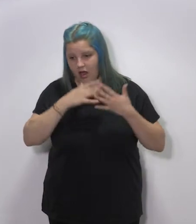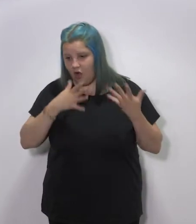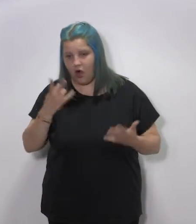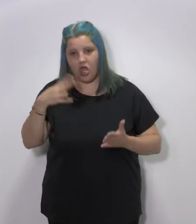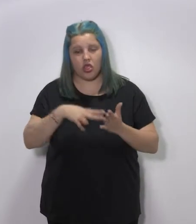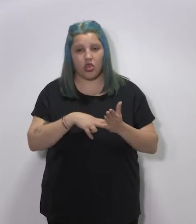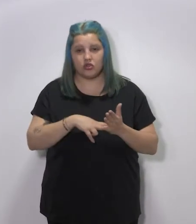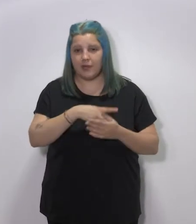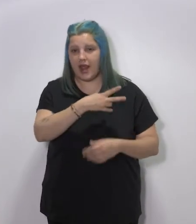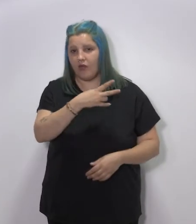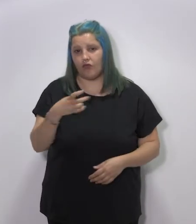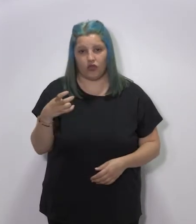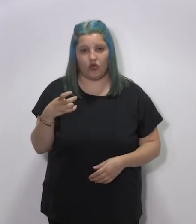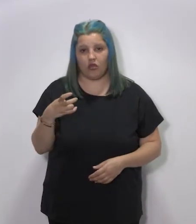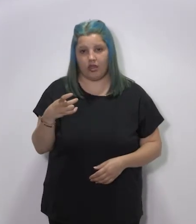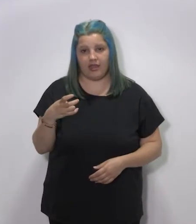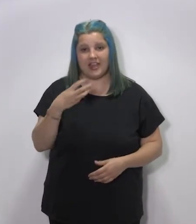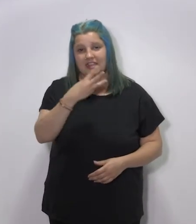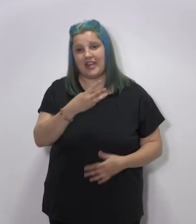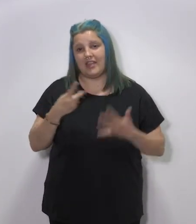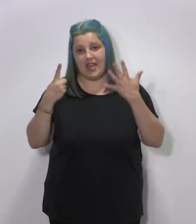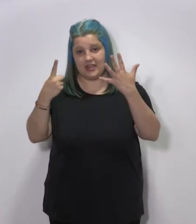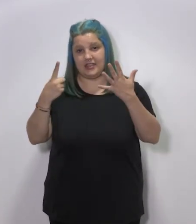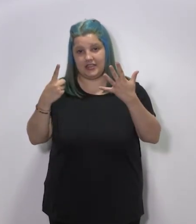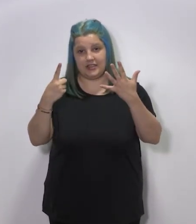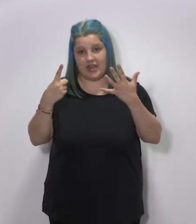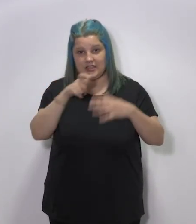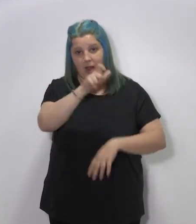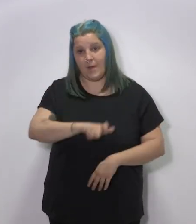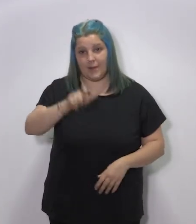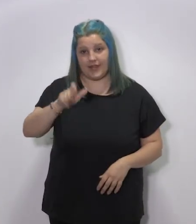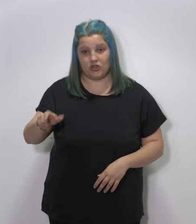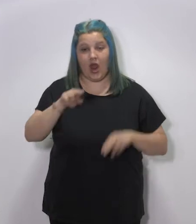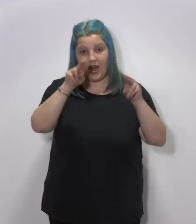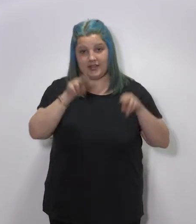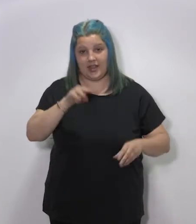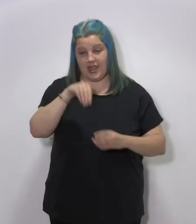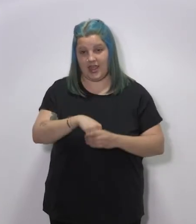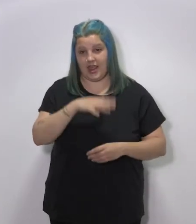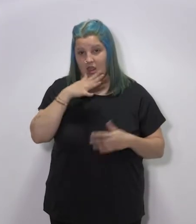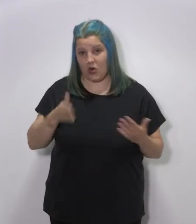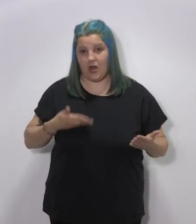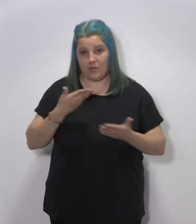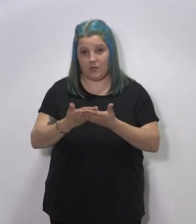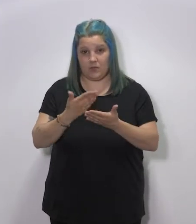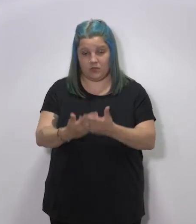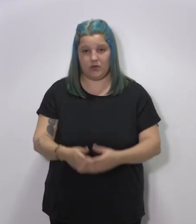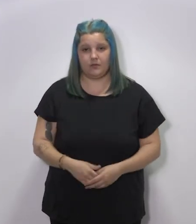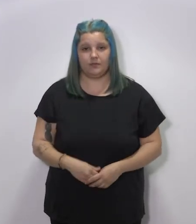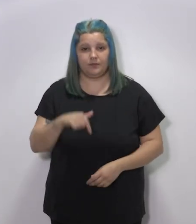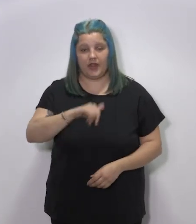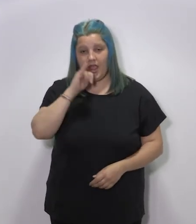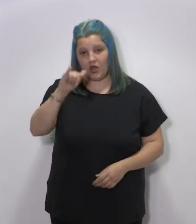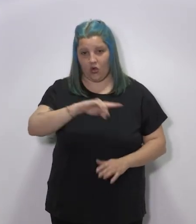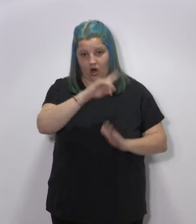a 2.236 personas en residencias de